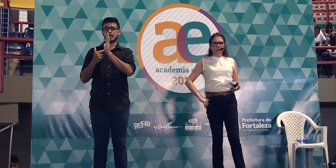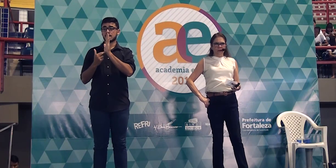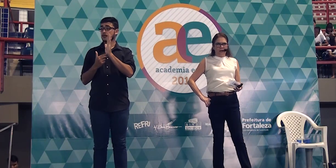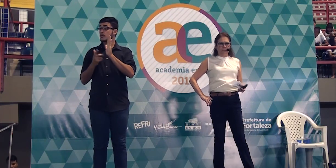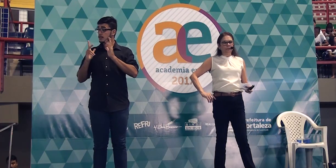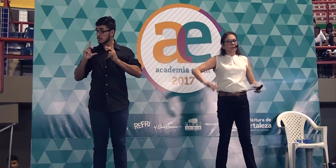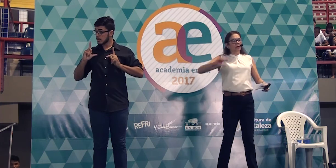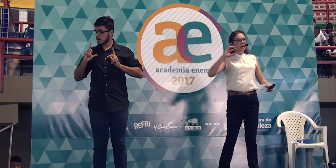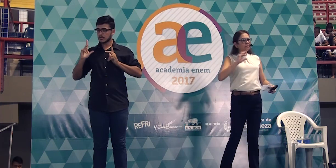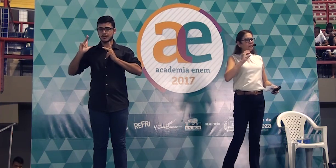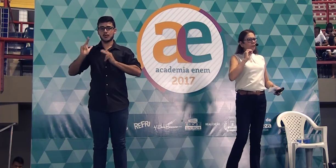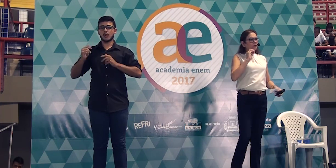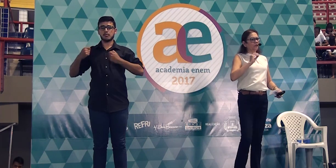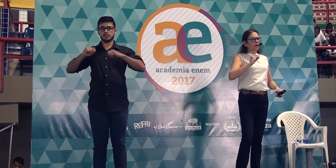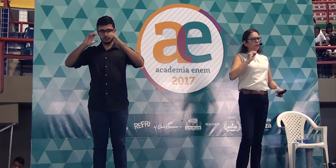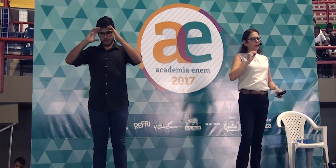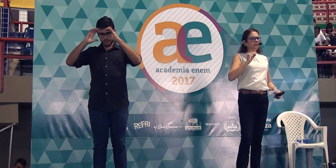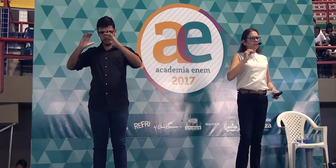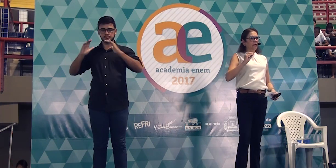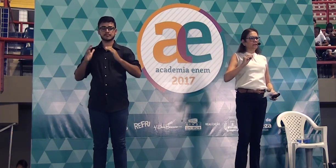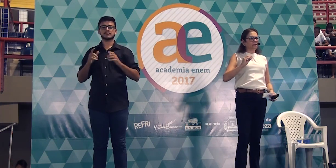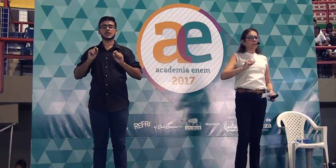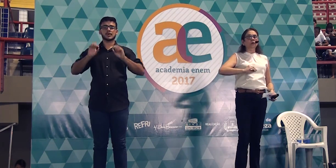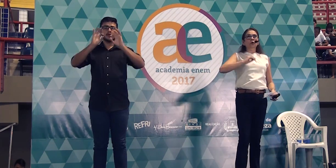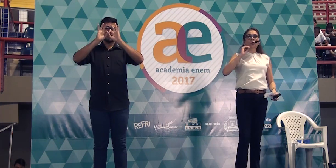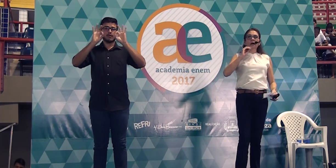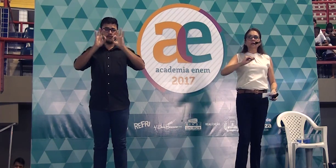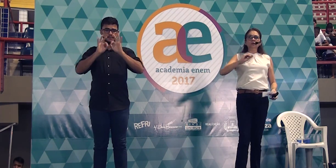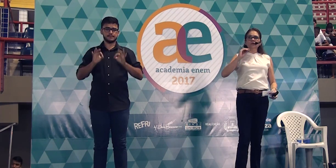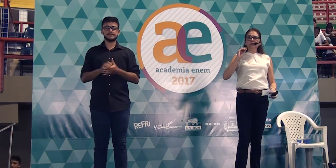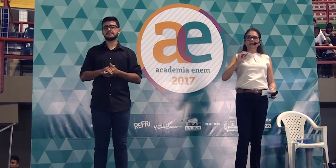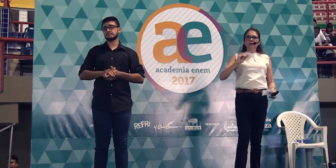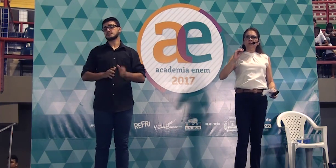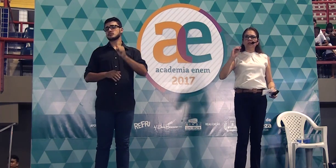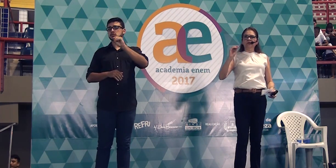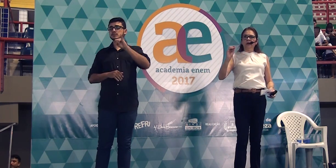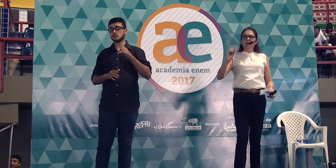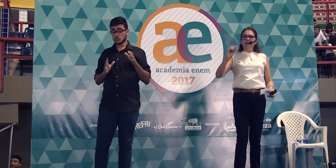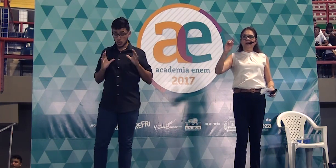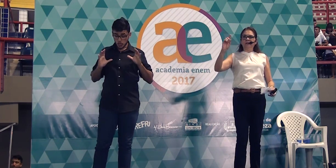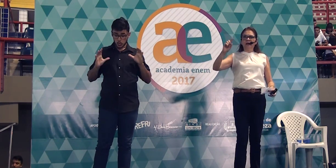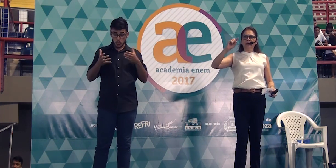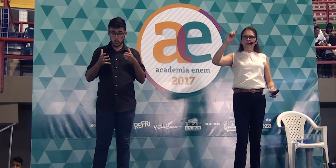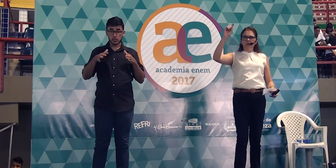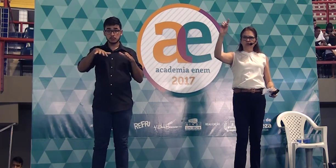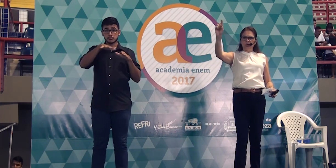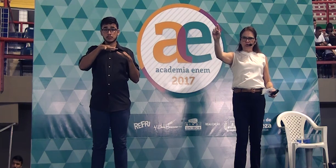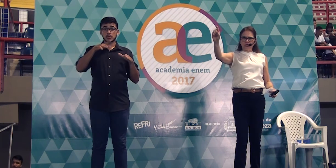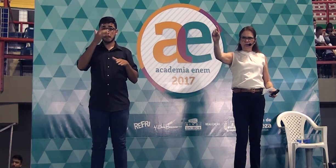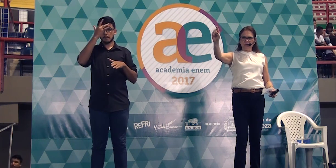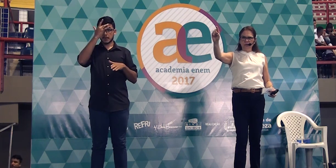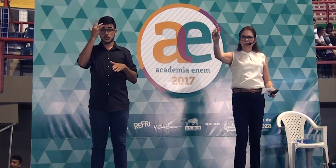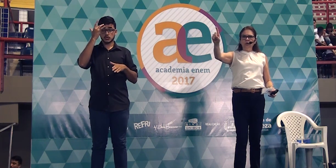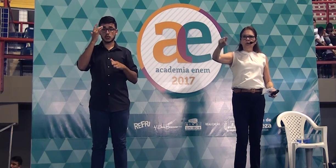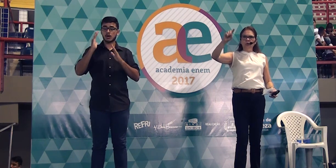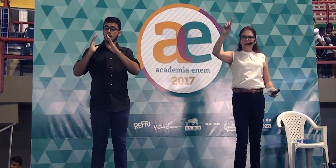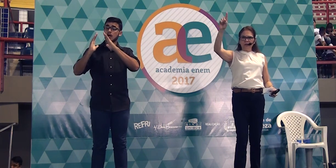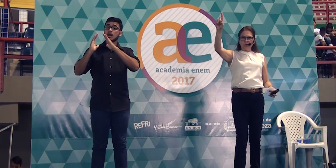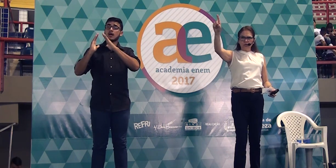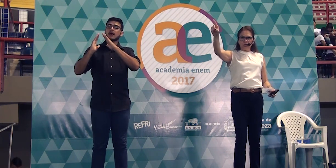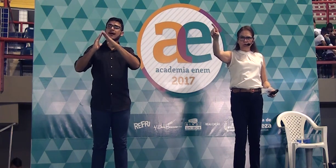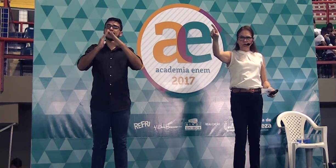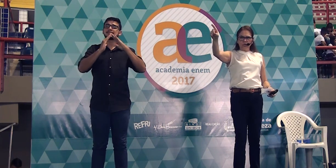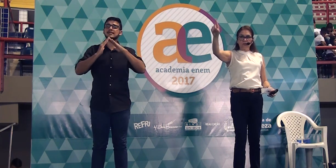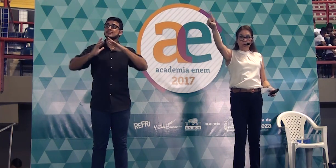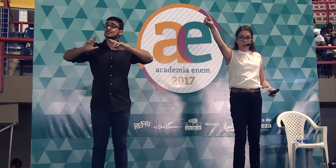habitantes do lugar. Esse provérbio quer dizer assim, quando você estiver na terra dos outros, no